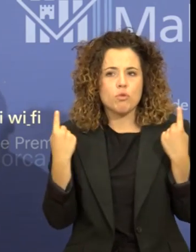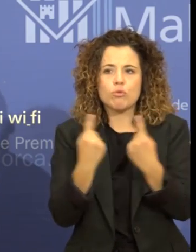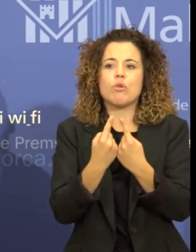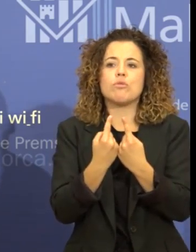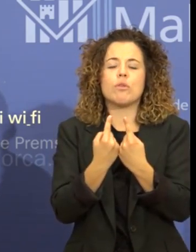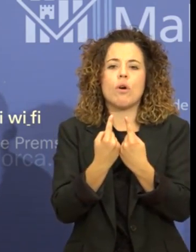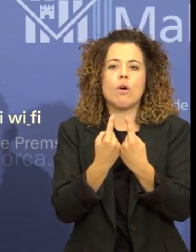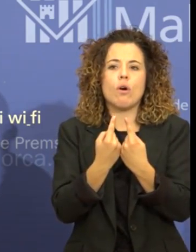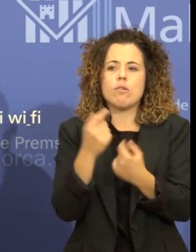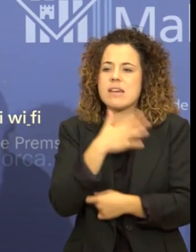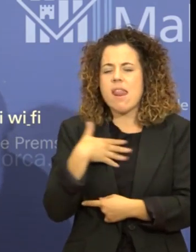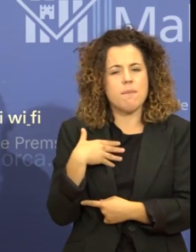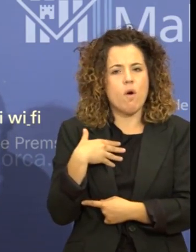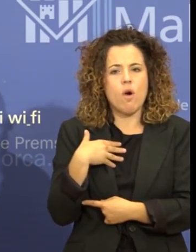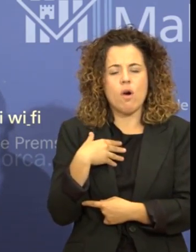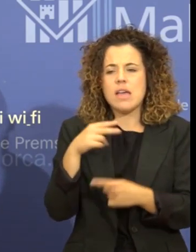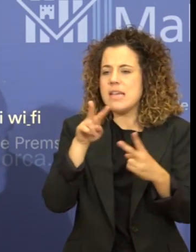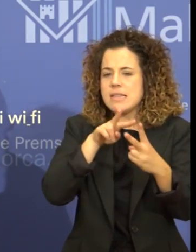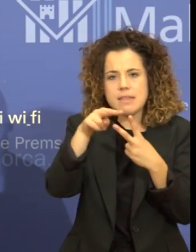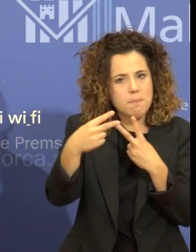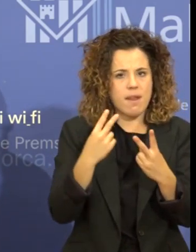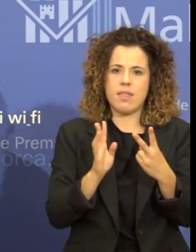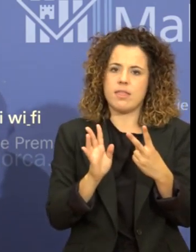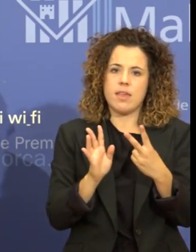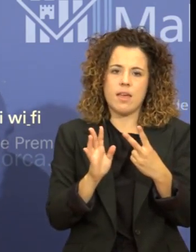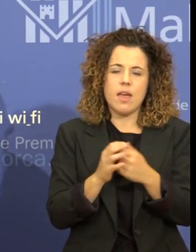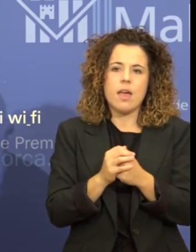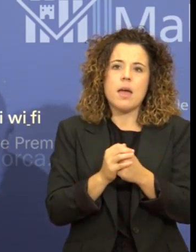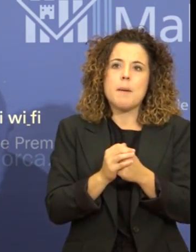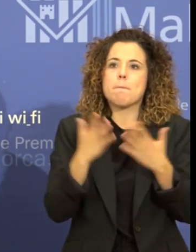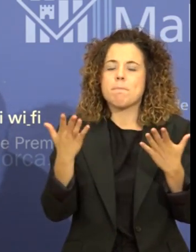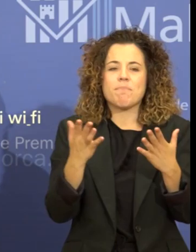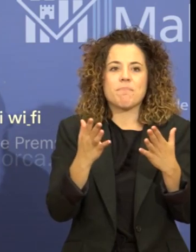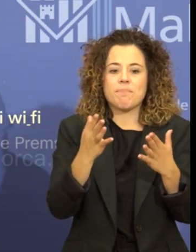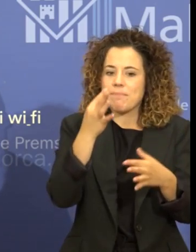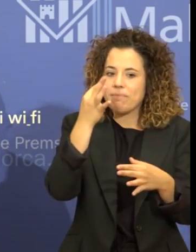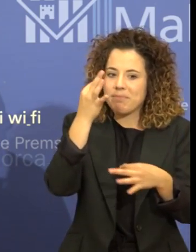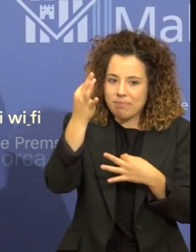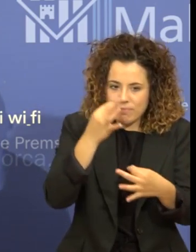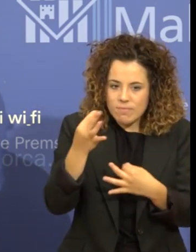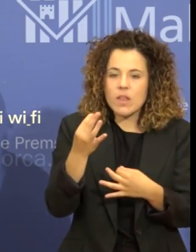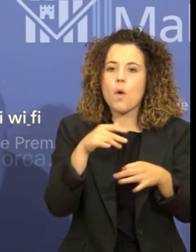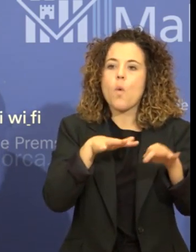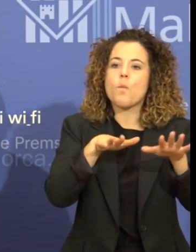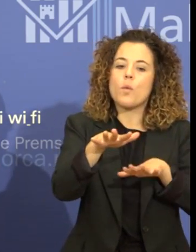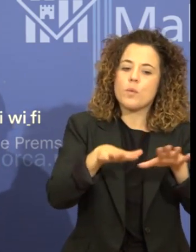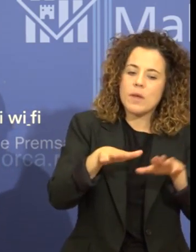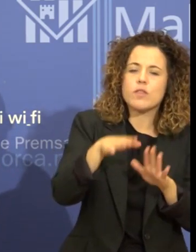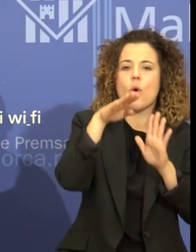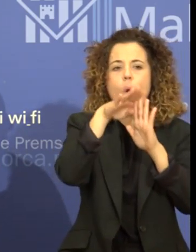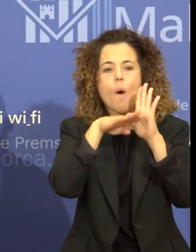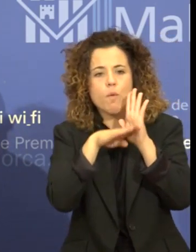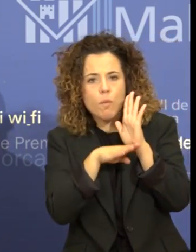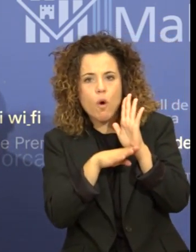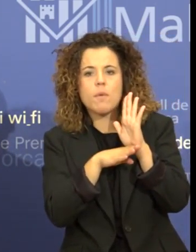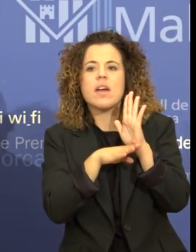molt transparents en el sentit d'establir i predeterminar quines són les actuacions que donaran peu